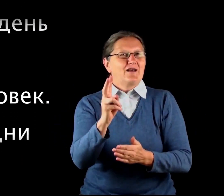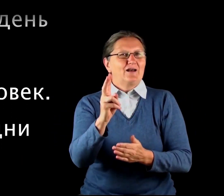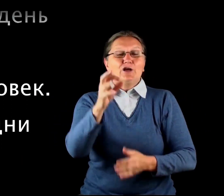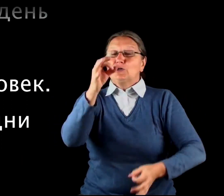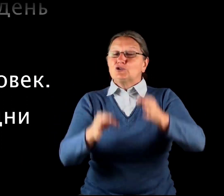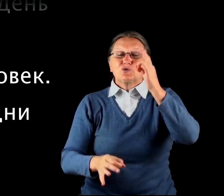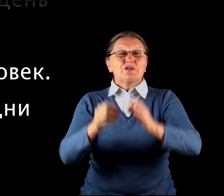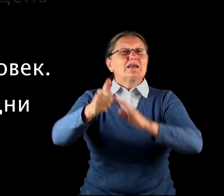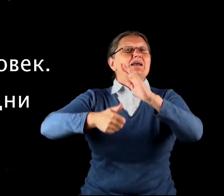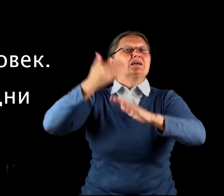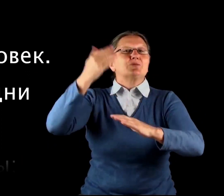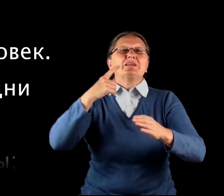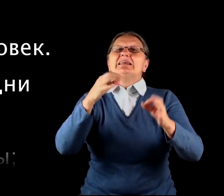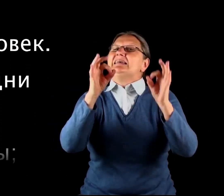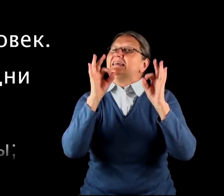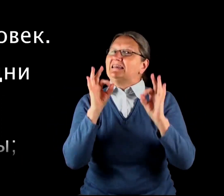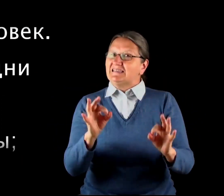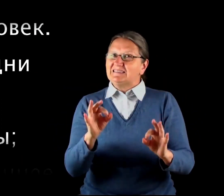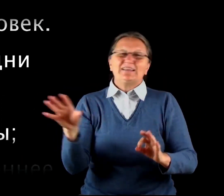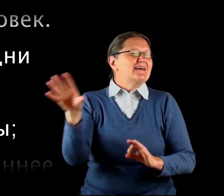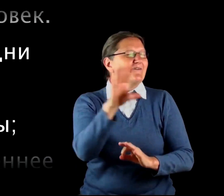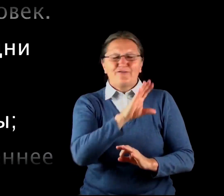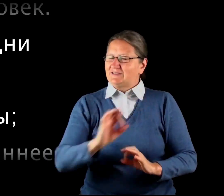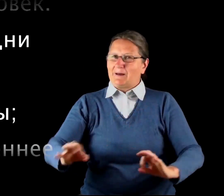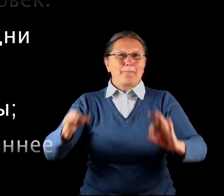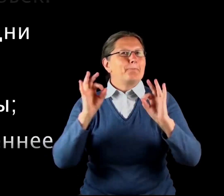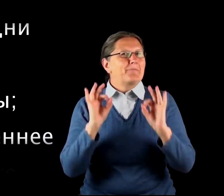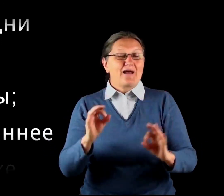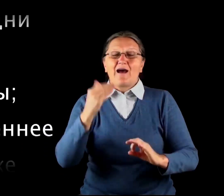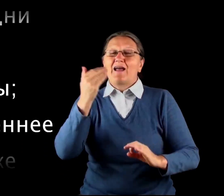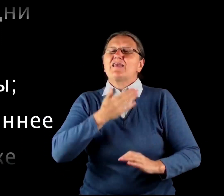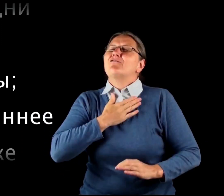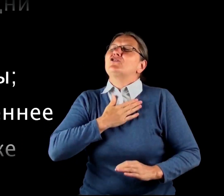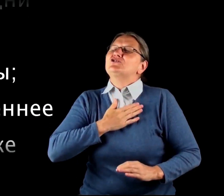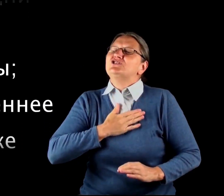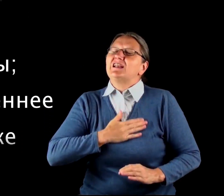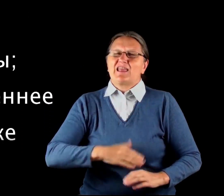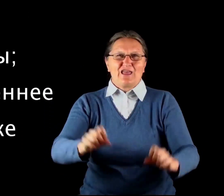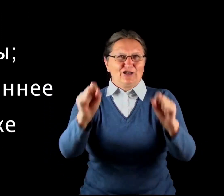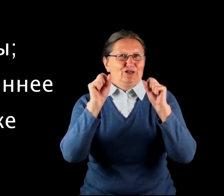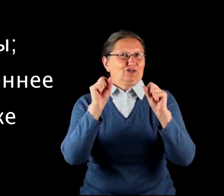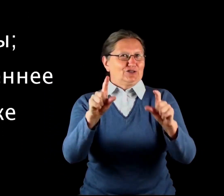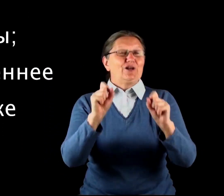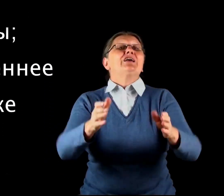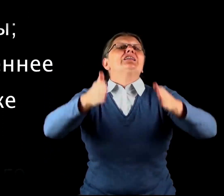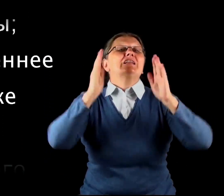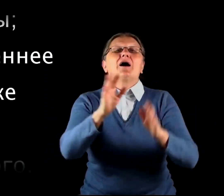Суды Господни истина, Все праведны, Они вожделеннее золота, И даже